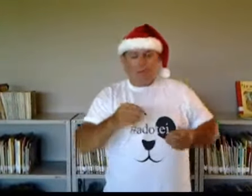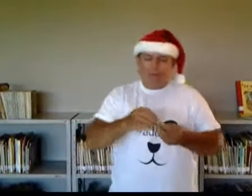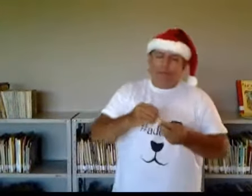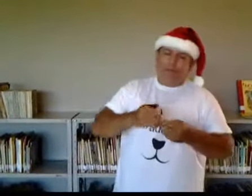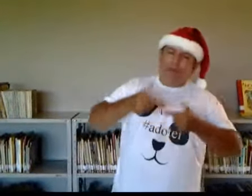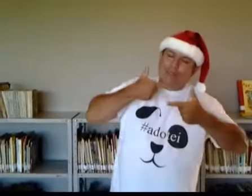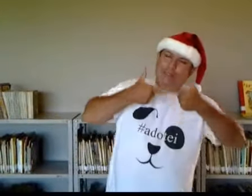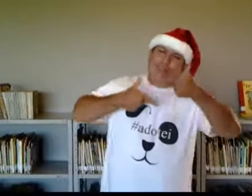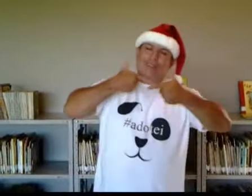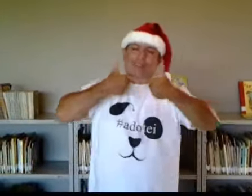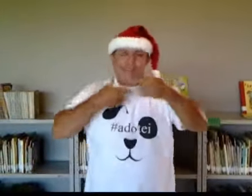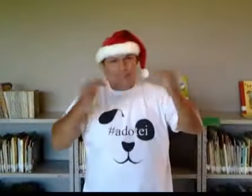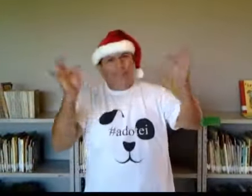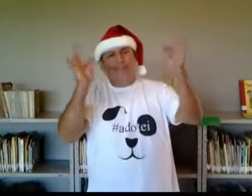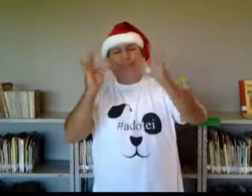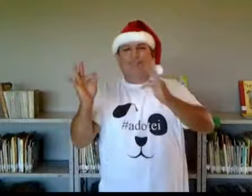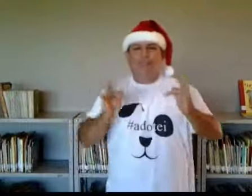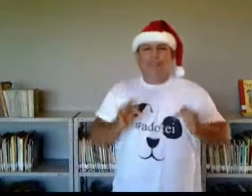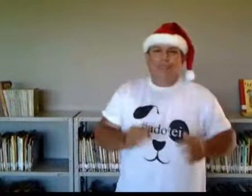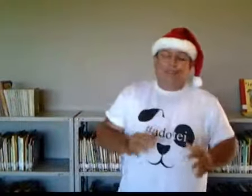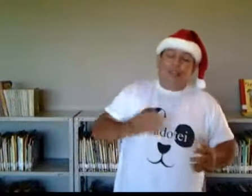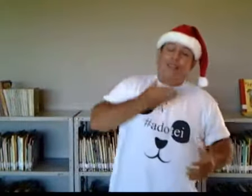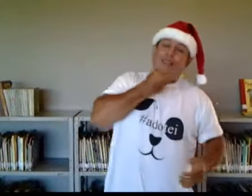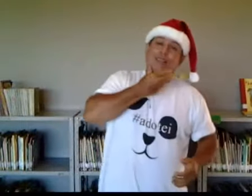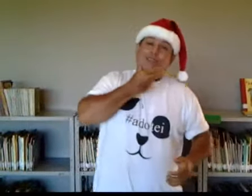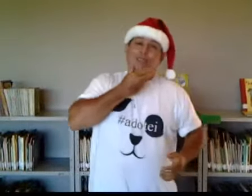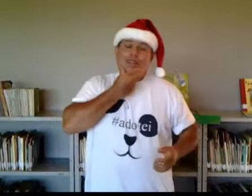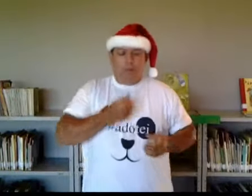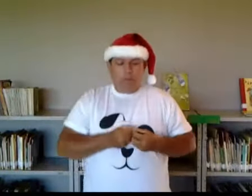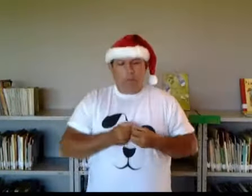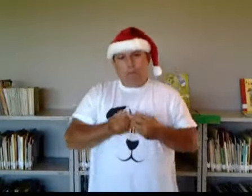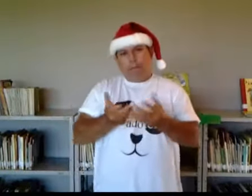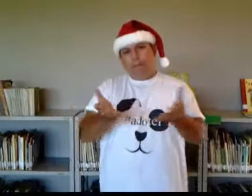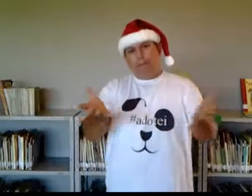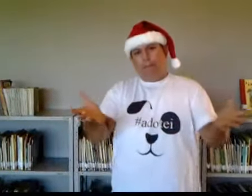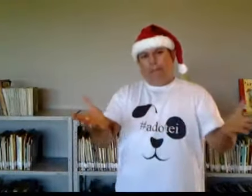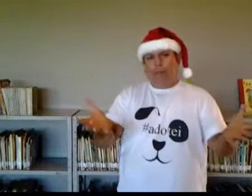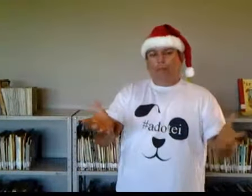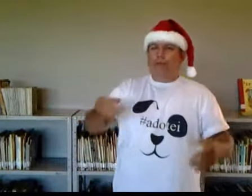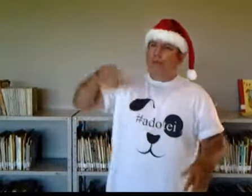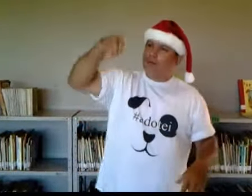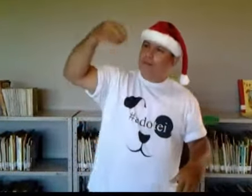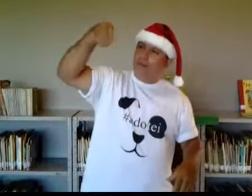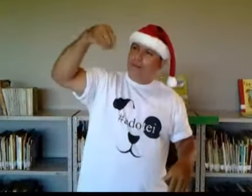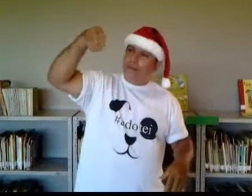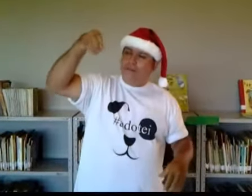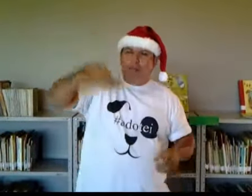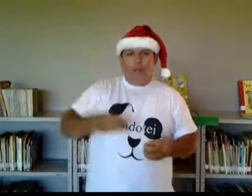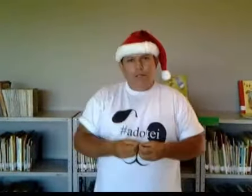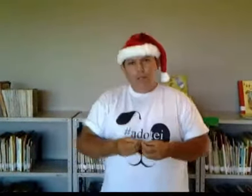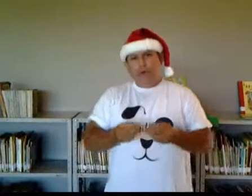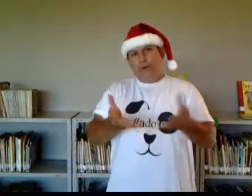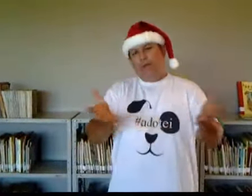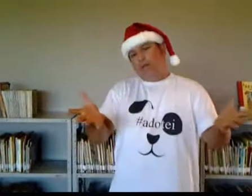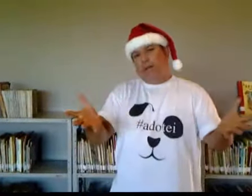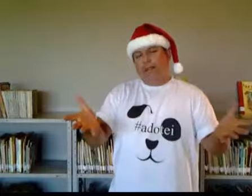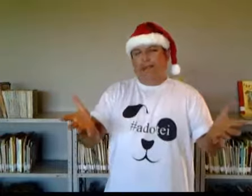É Natal para dar, sininho para dar